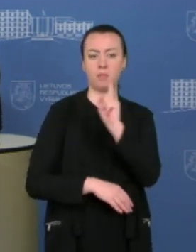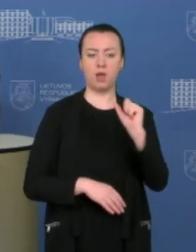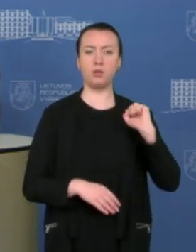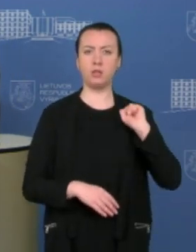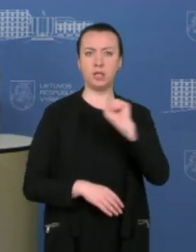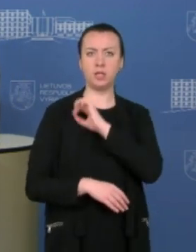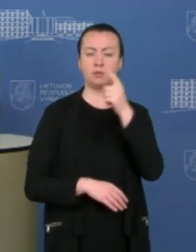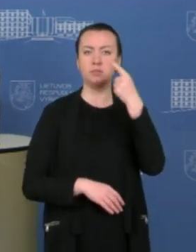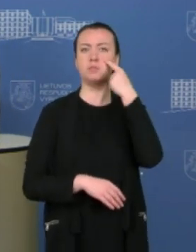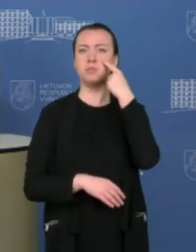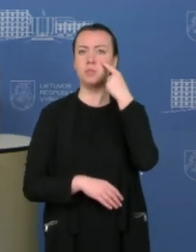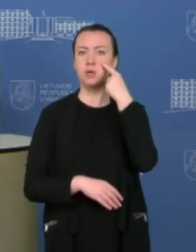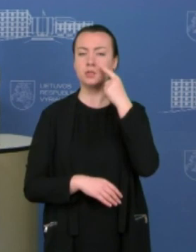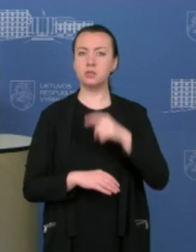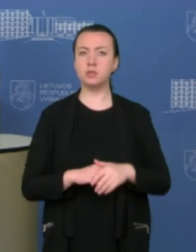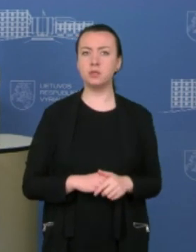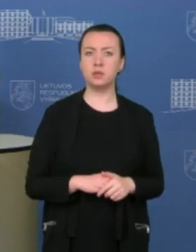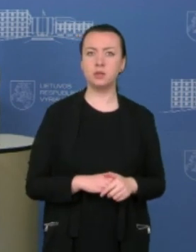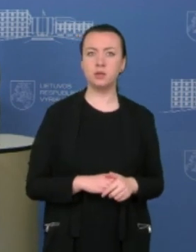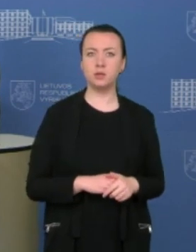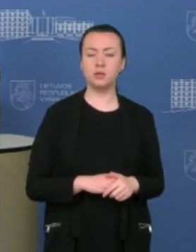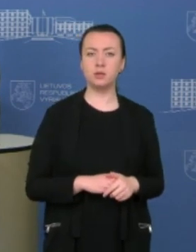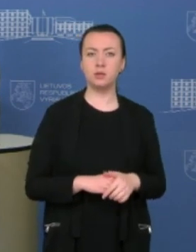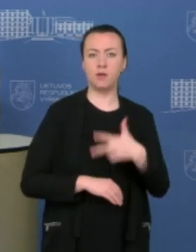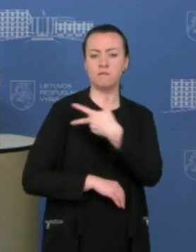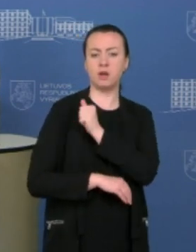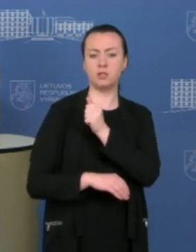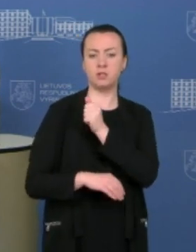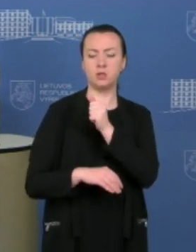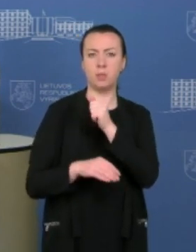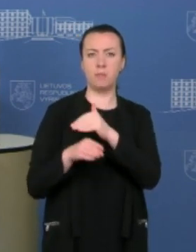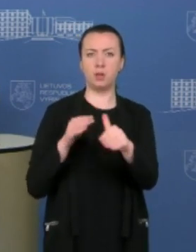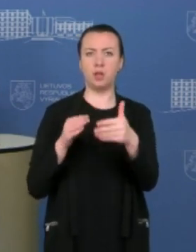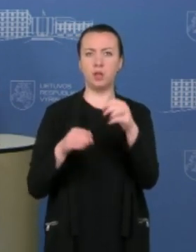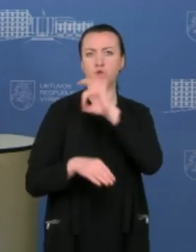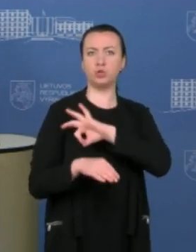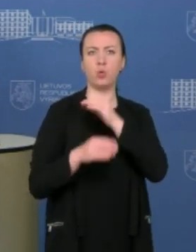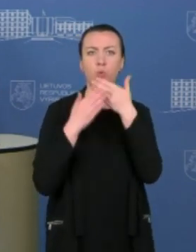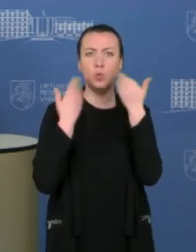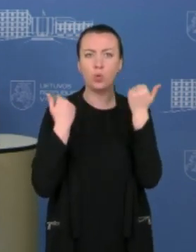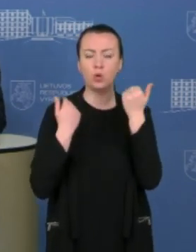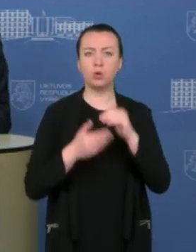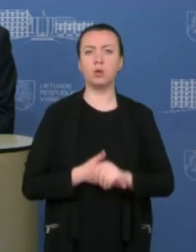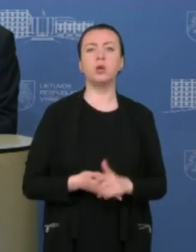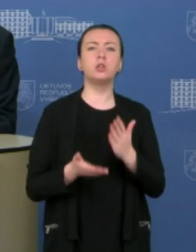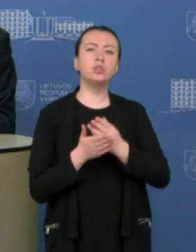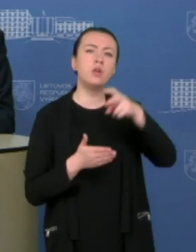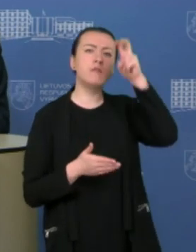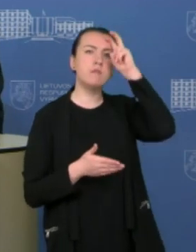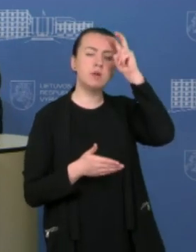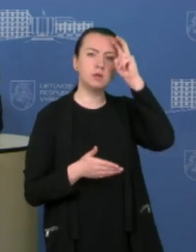jau pastebi, kad suleidus tas penkias duodės dar jieka vakcinos. Ir kai kurios šarys ateidamos Europinės